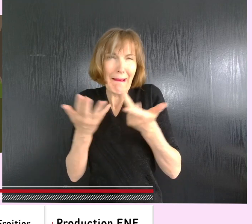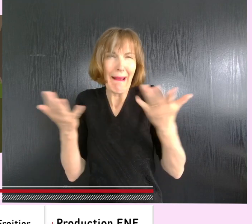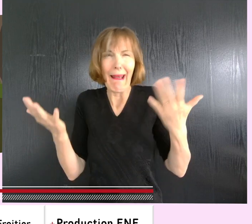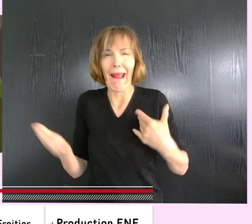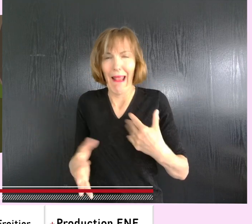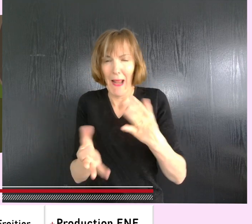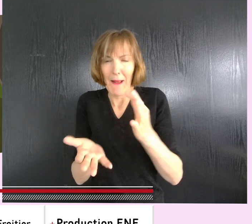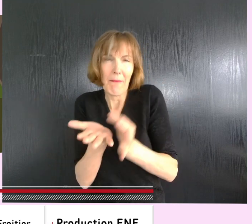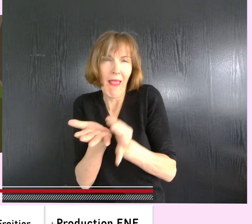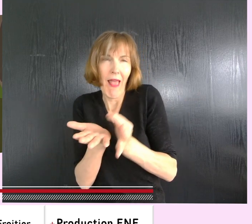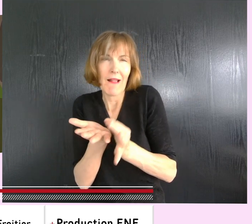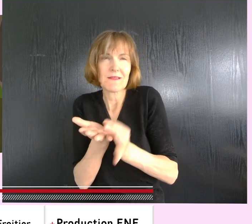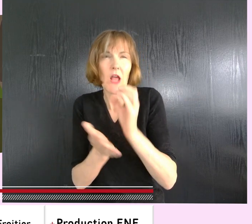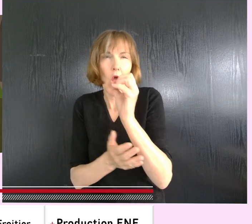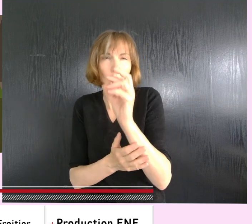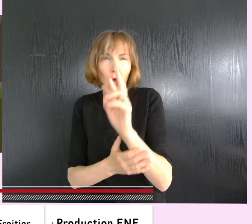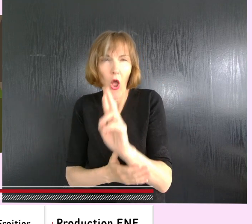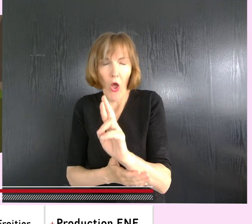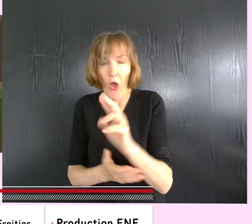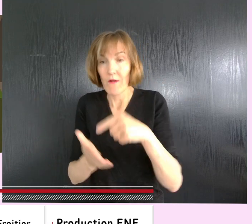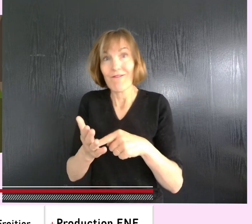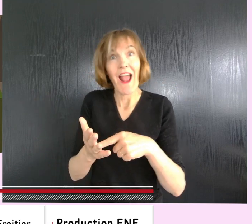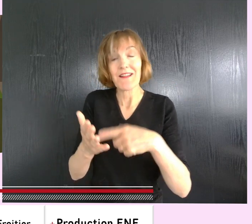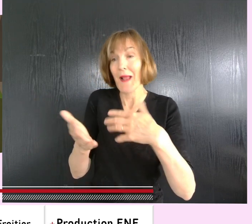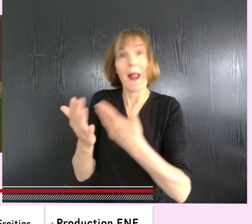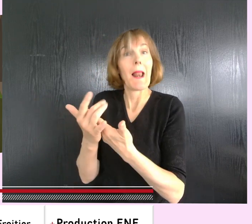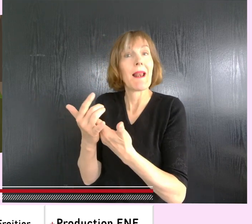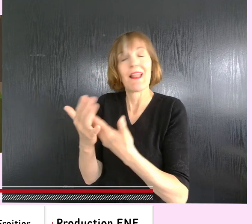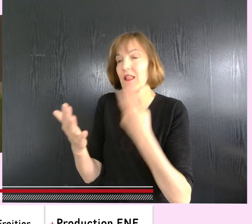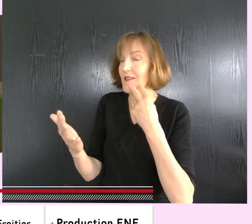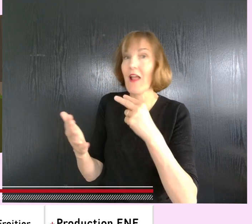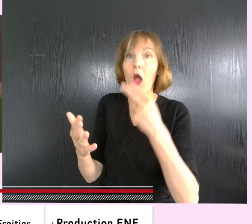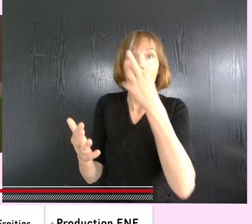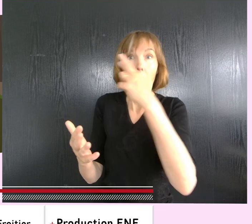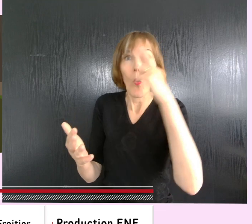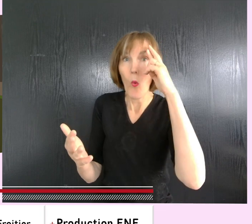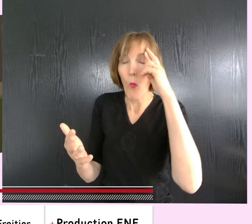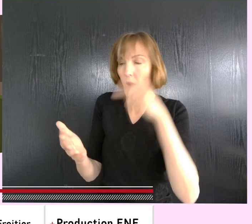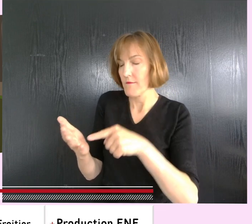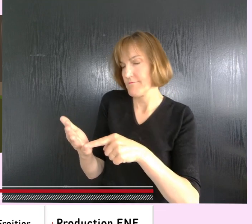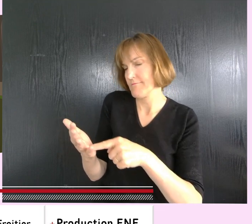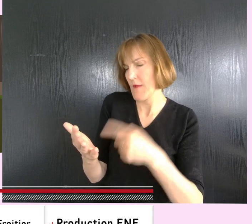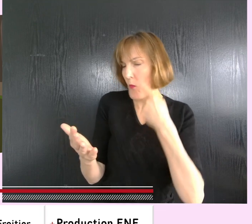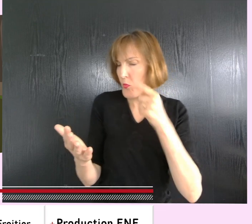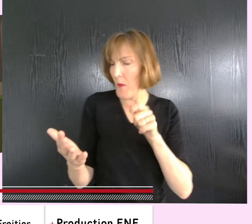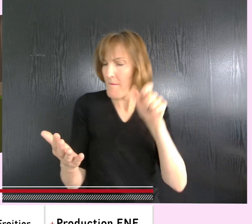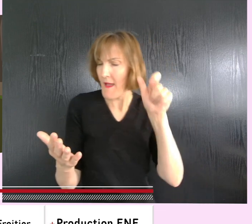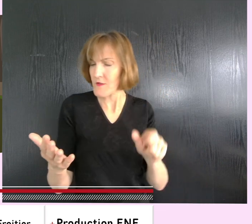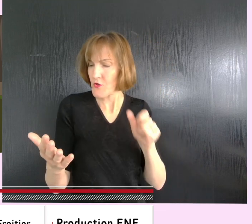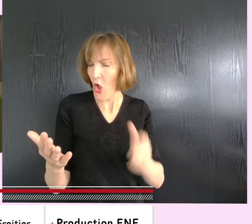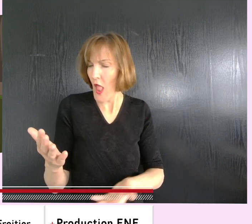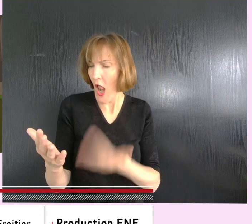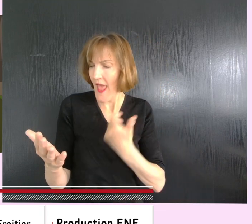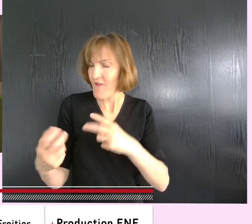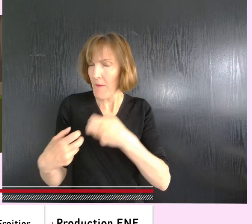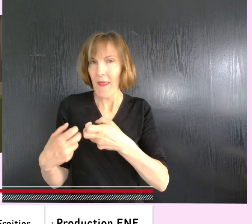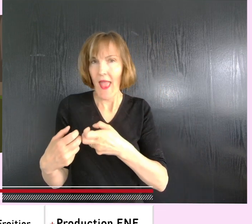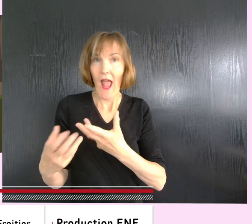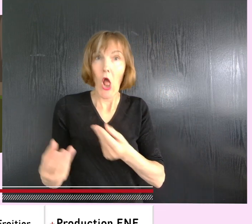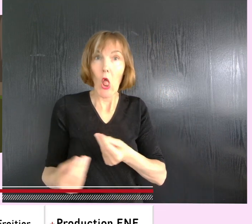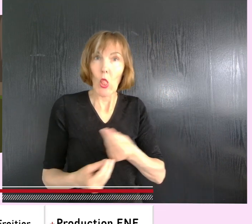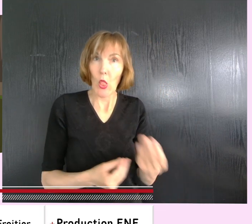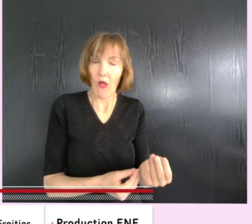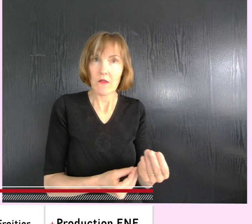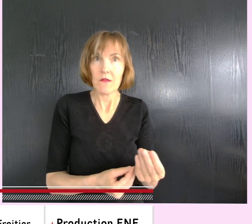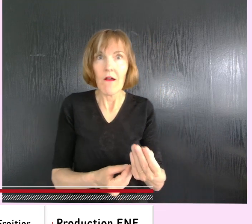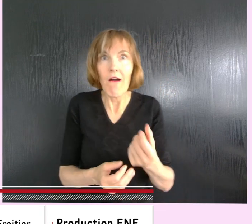elle était pleine de pièces d'or avec une note du roi disant que cela était pour celui qui enlèverait